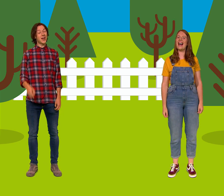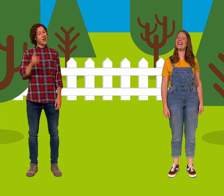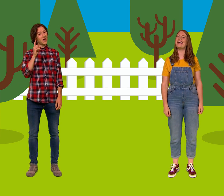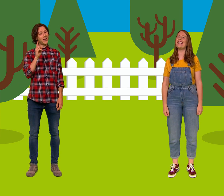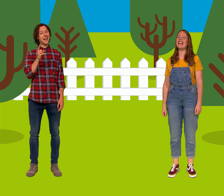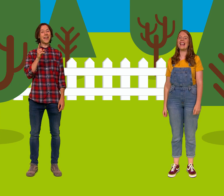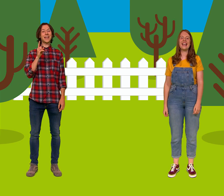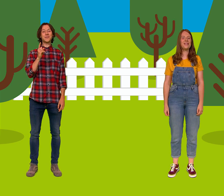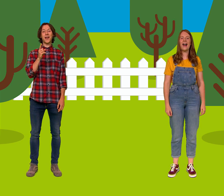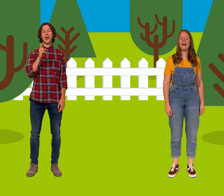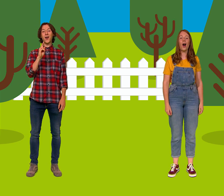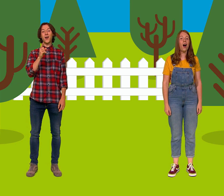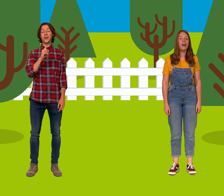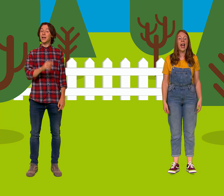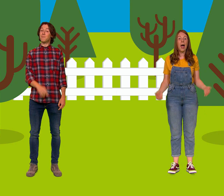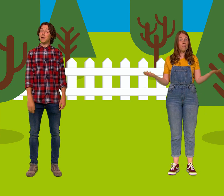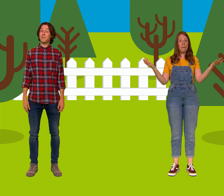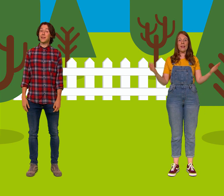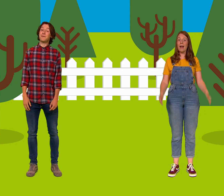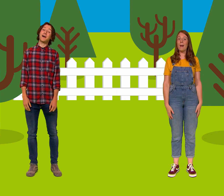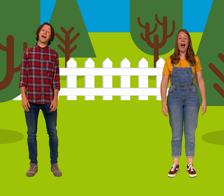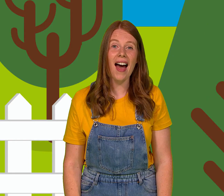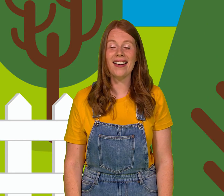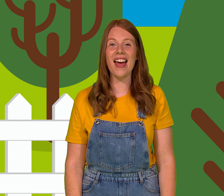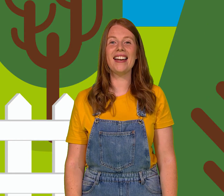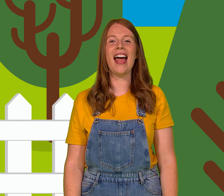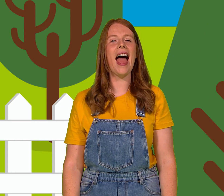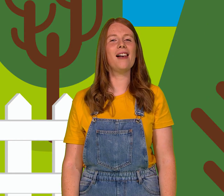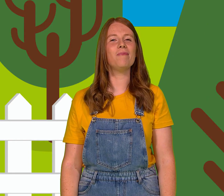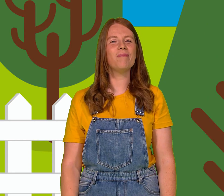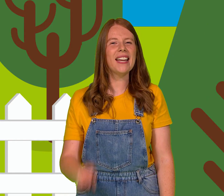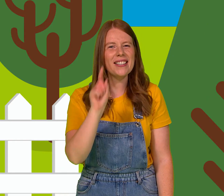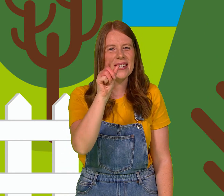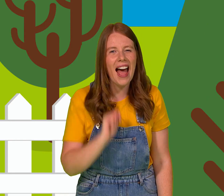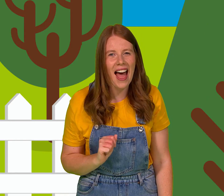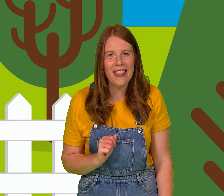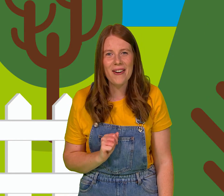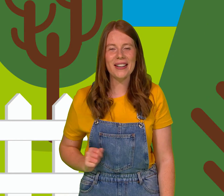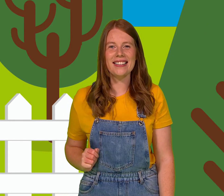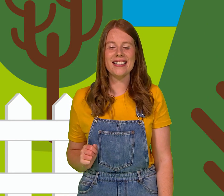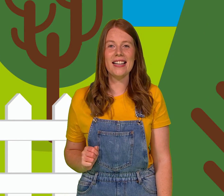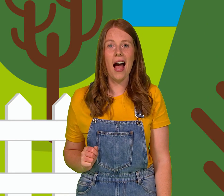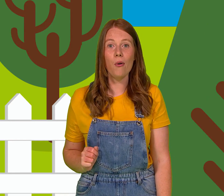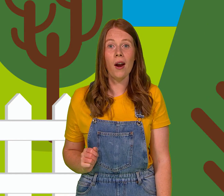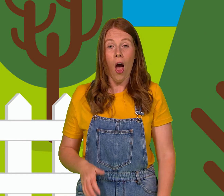yn eu ges fach hon Mae pethau bach yn helpu dwi'n addo i ti nawr